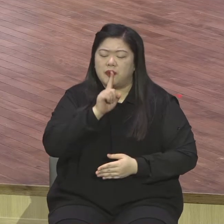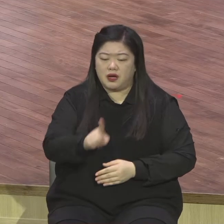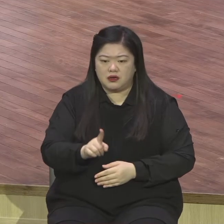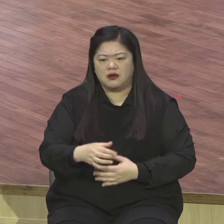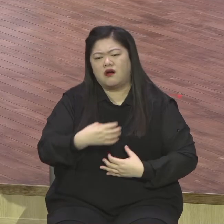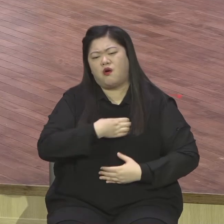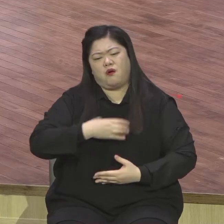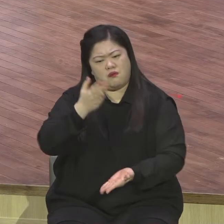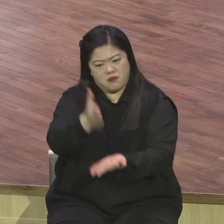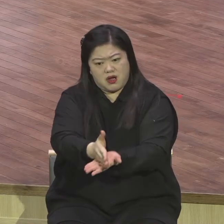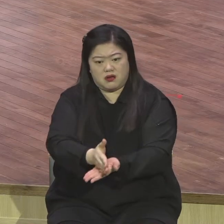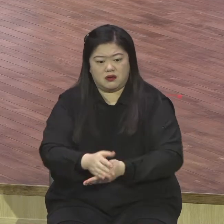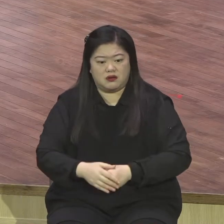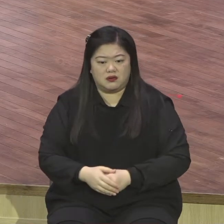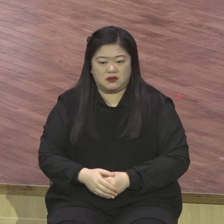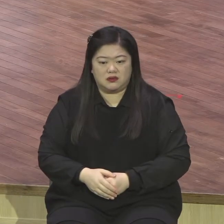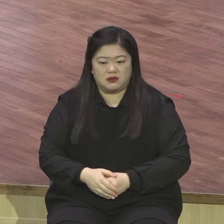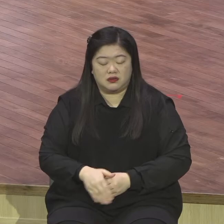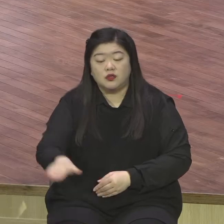물질 첫째지요. 건강